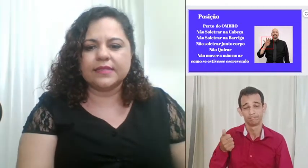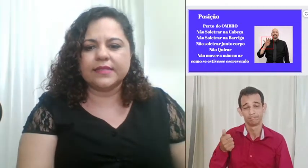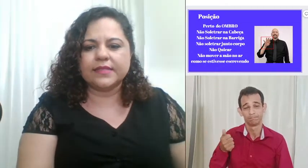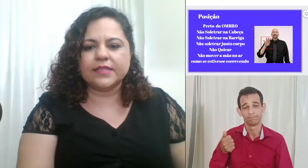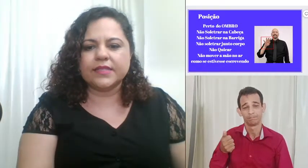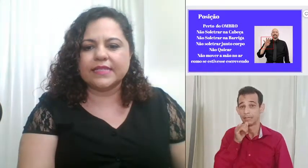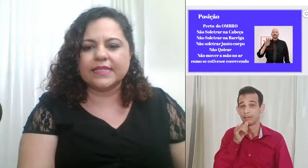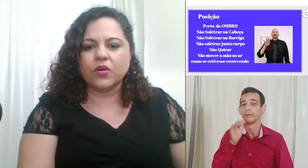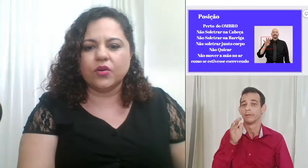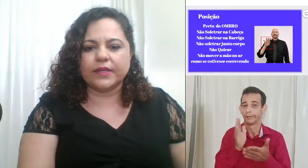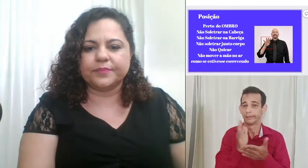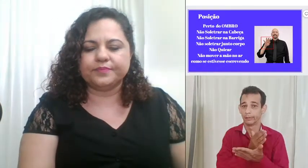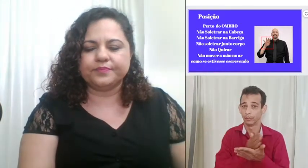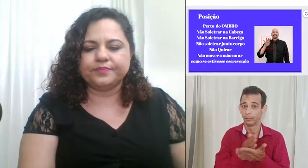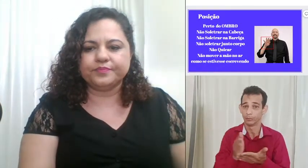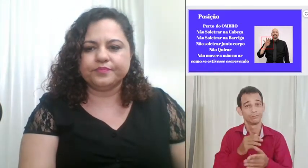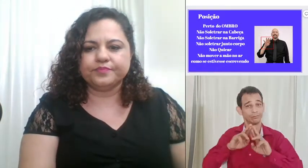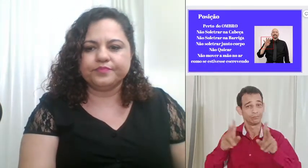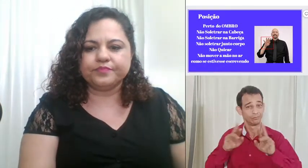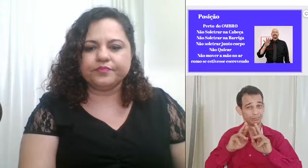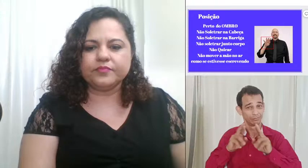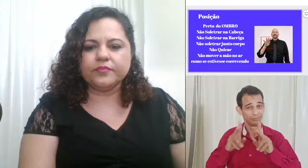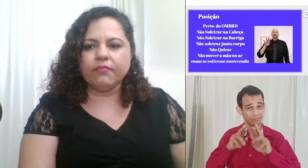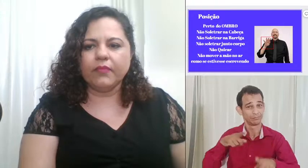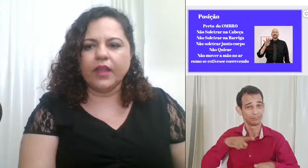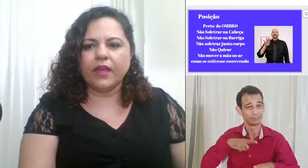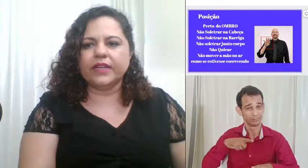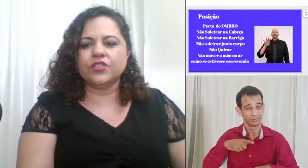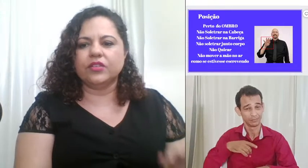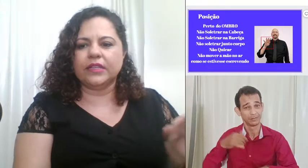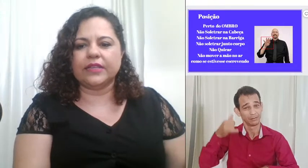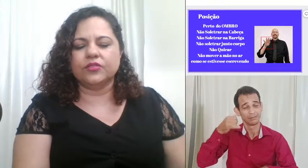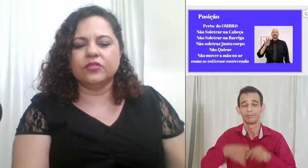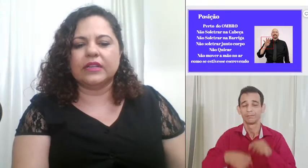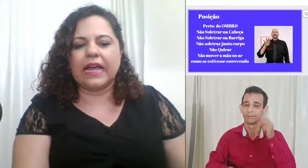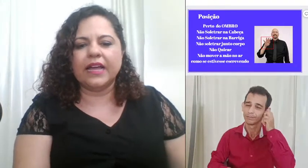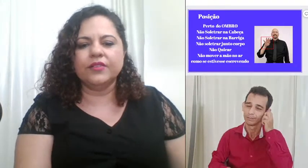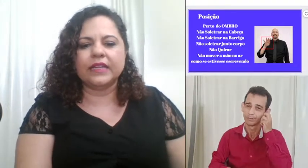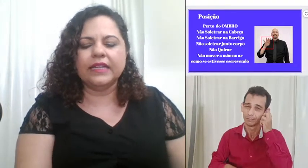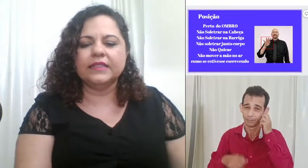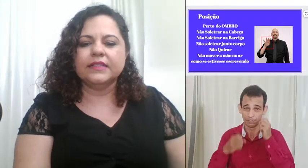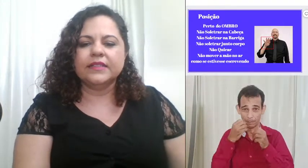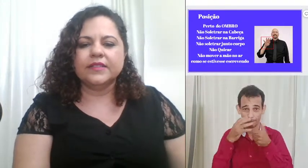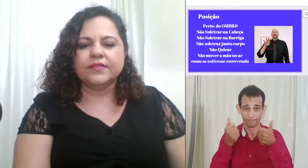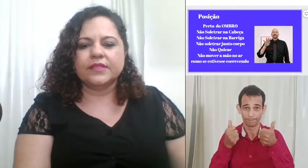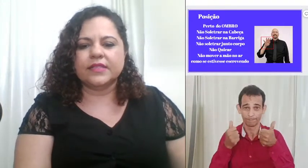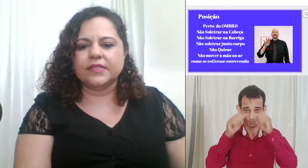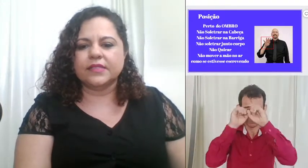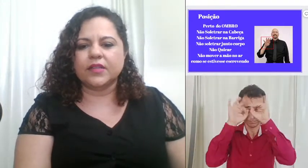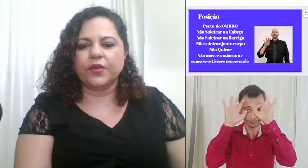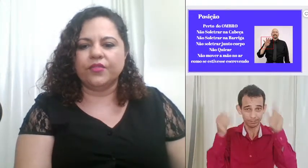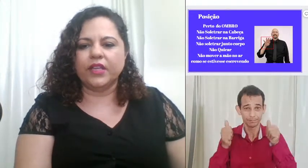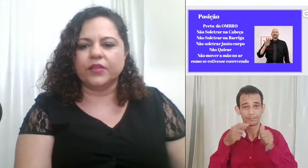exceções agora eu acredito que tá tudo claro né vocês estão me ouvindo